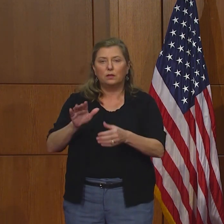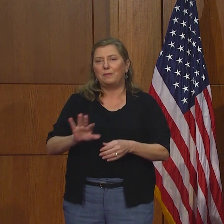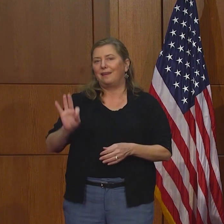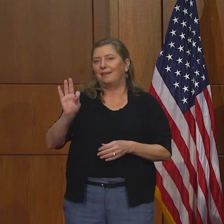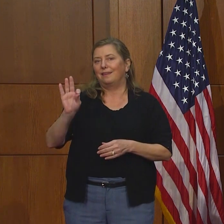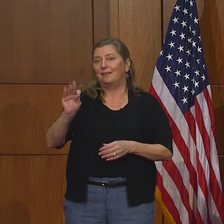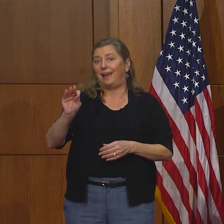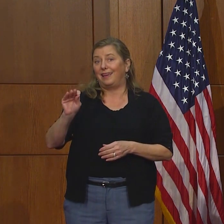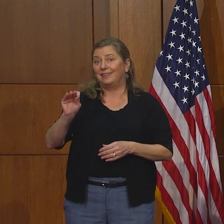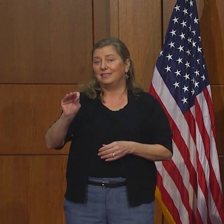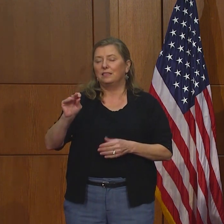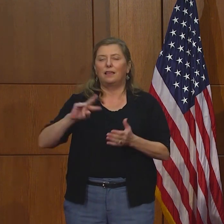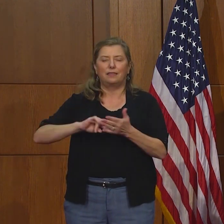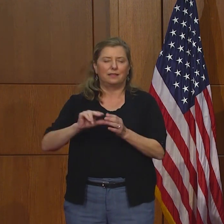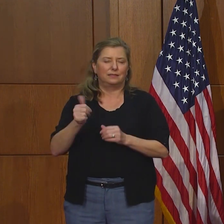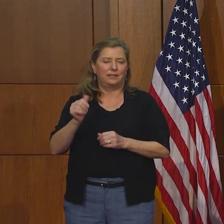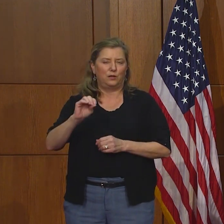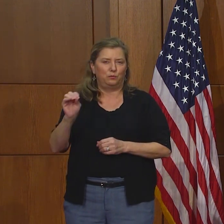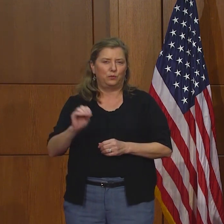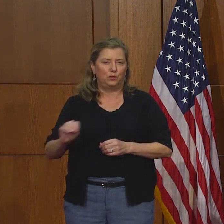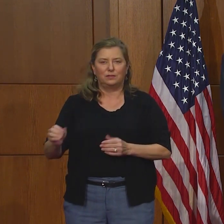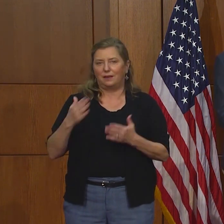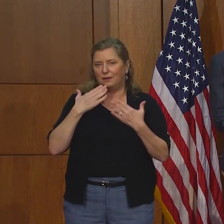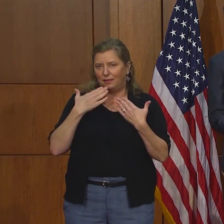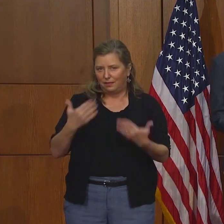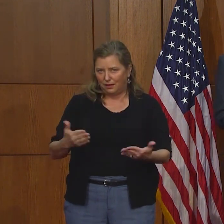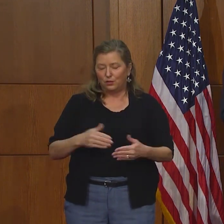90, lo que constituye el 10%.